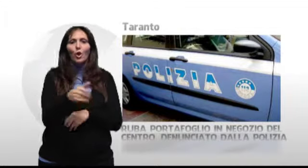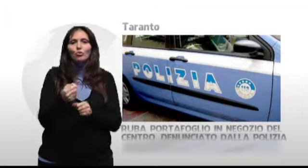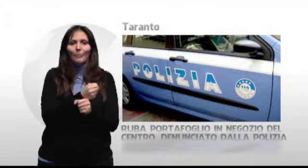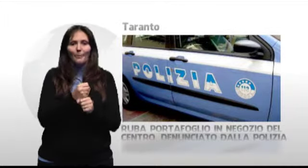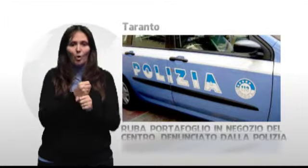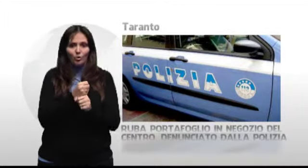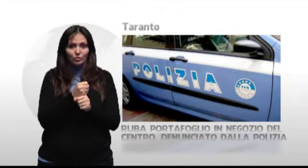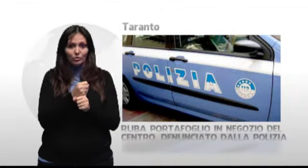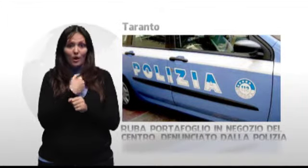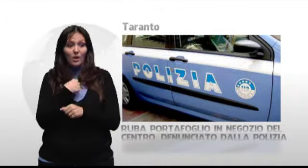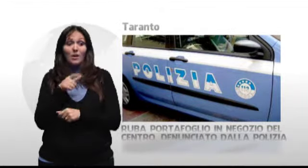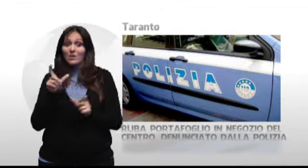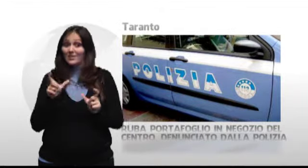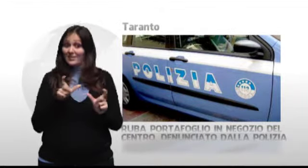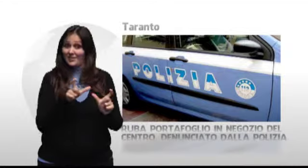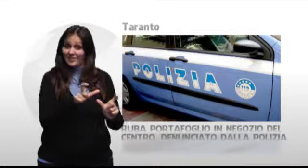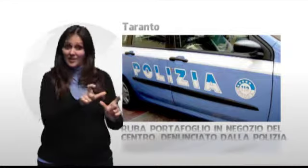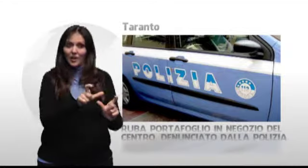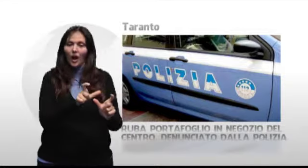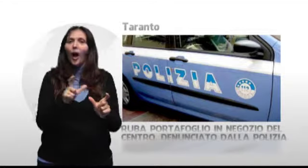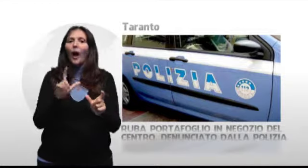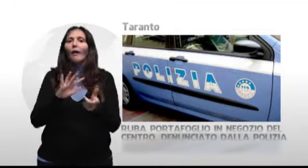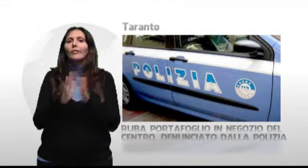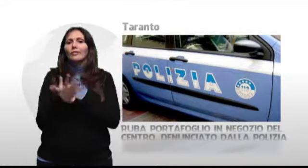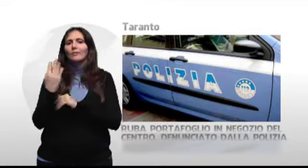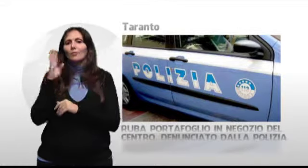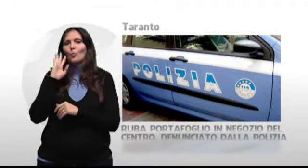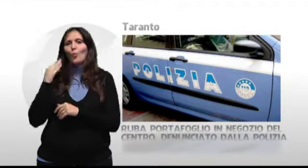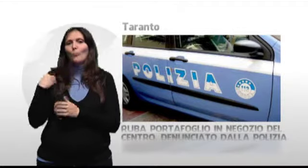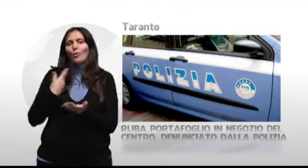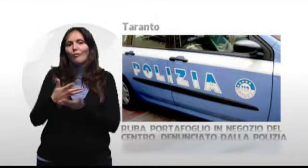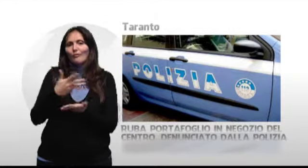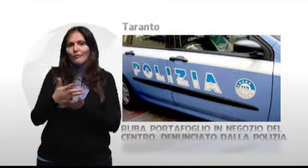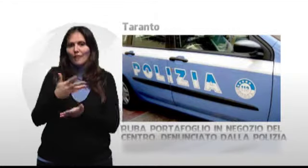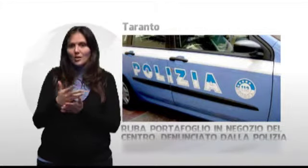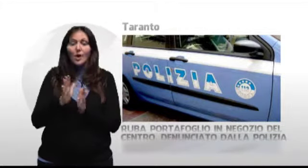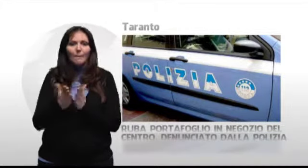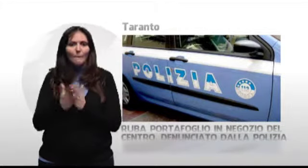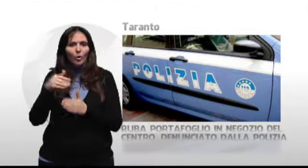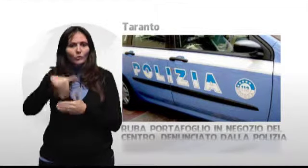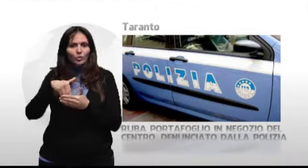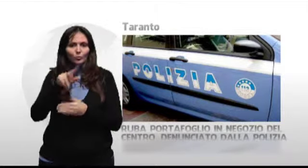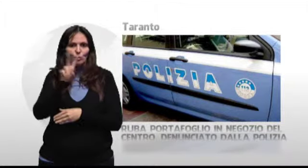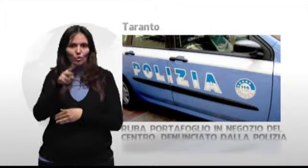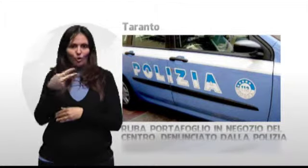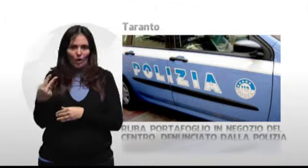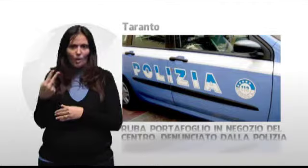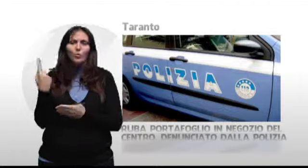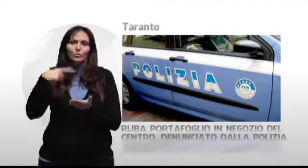Messo alle strette, il 42enne ha ammesso le proprie responsabilità. Il portafoglio, contenente 200 euro, è stato restituito alla